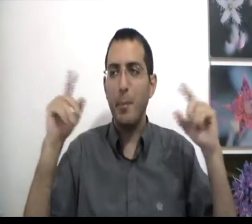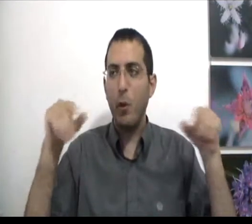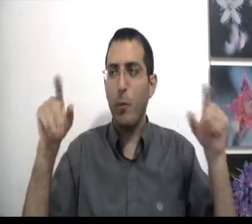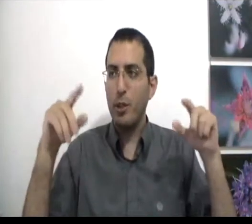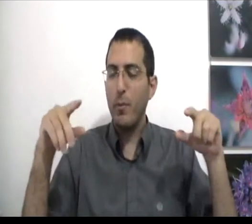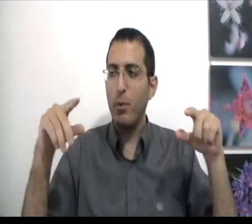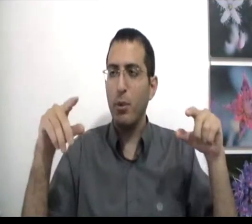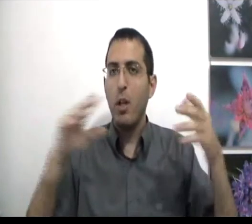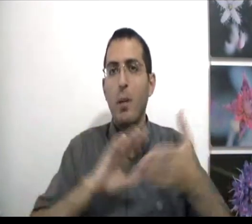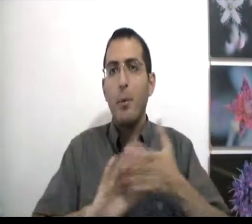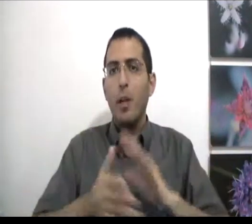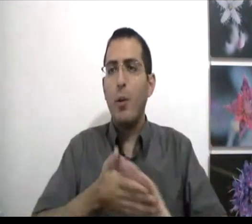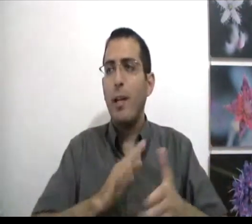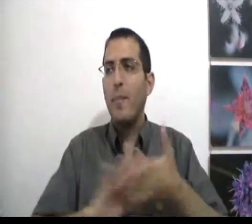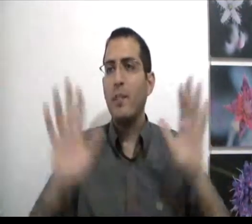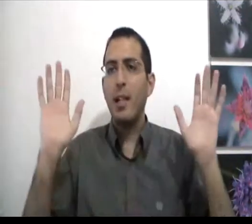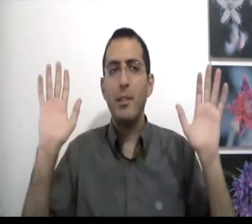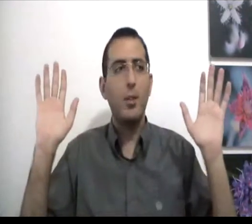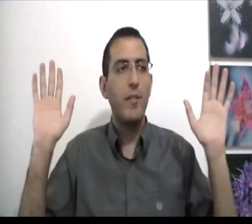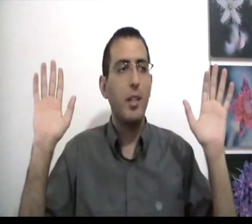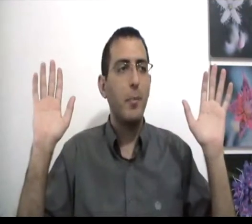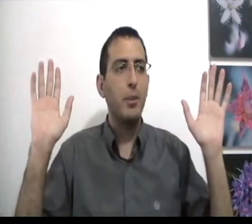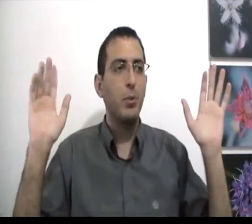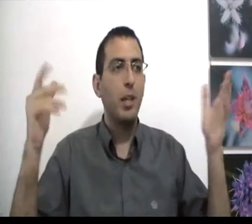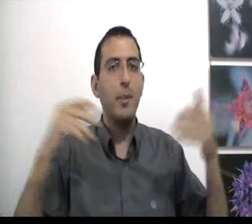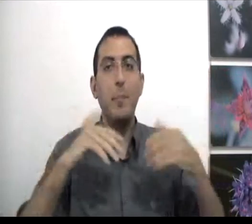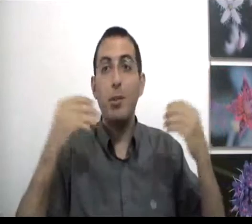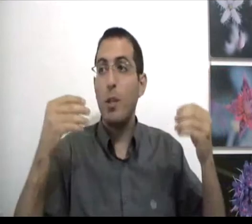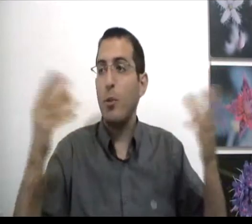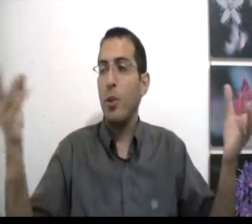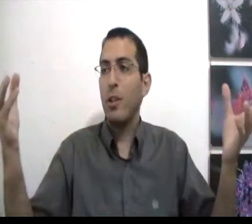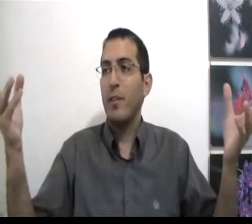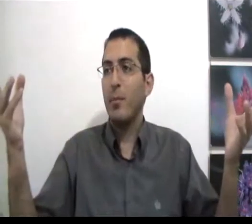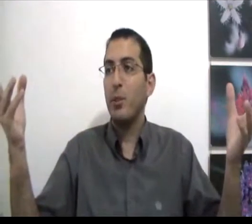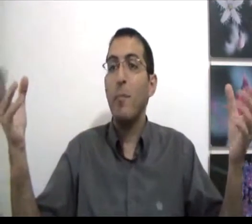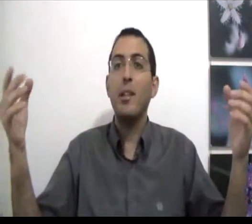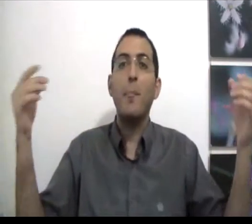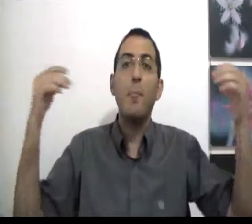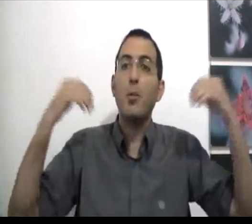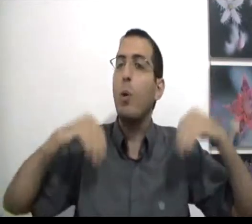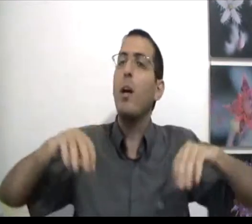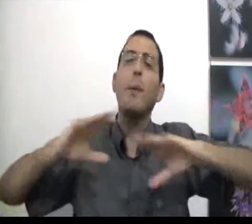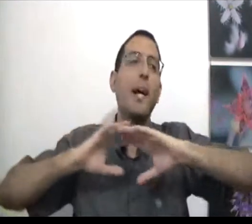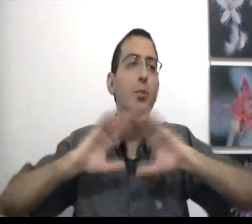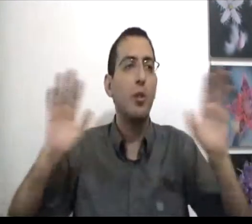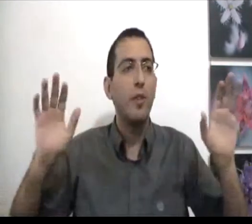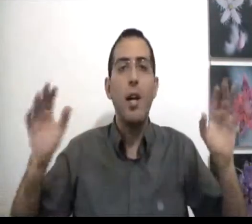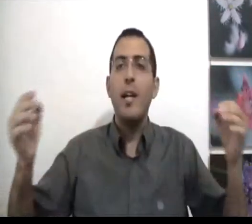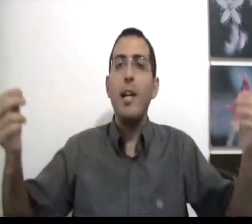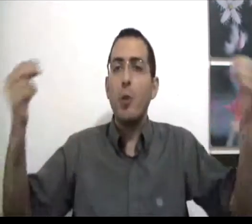היה ברור לו בשלמות באותו רגע הוא היה מפסיק לנסות להבין את המציאות כי אם אתה בשלמות לא יכול להבין את המציאות אם אתה בטוח באינסוף אם